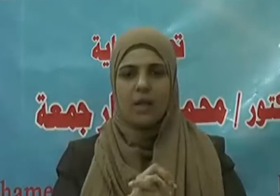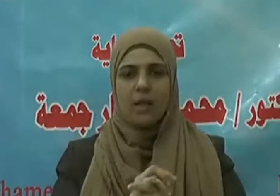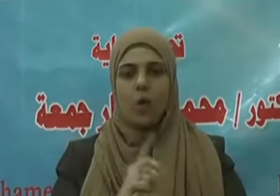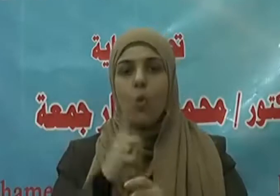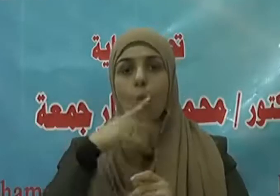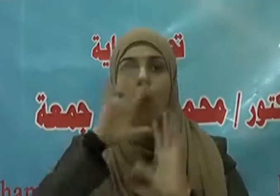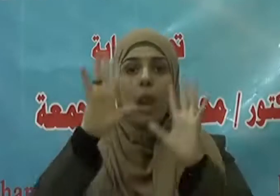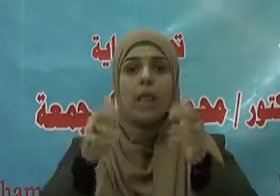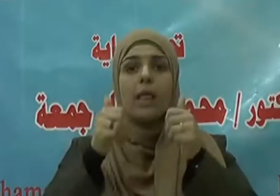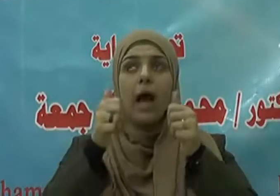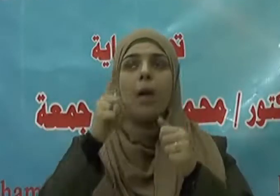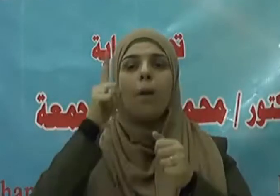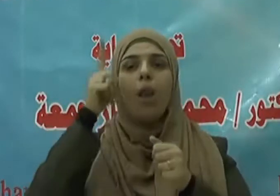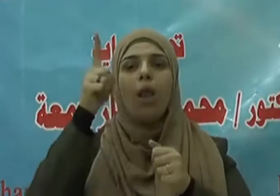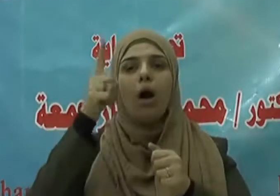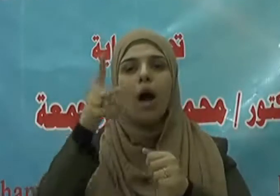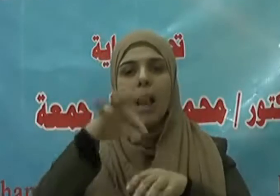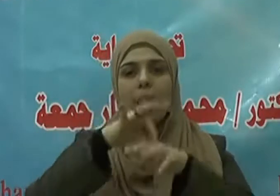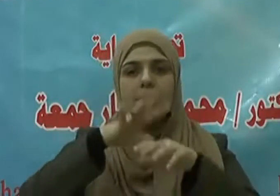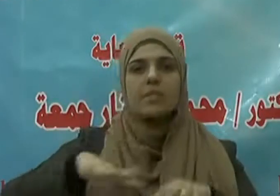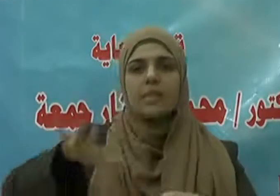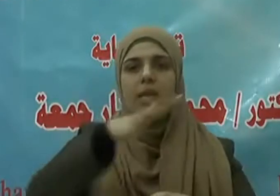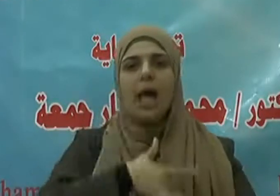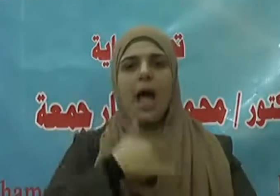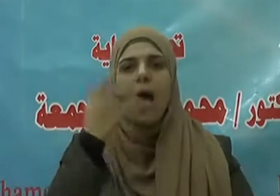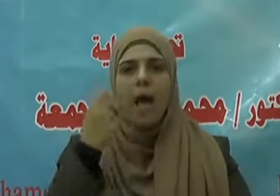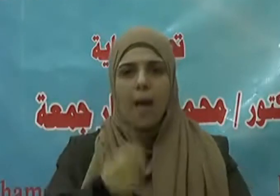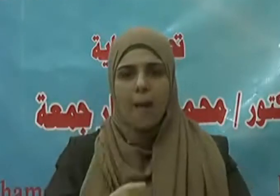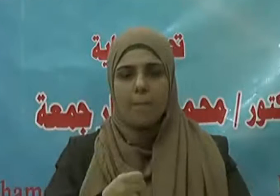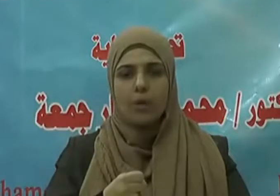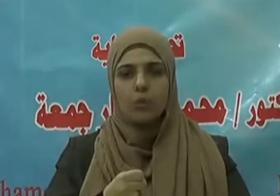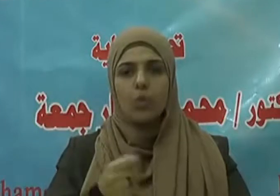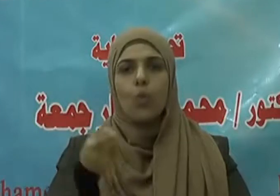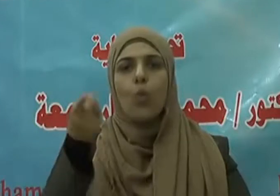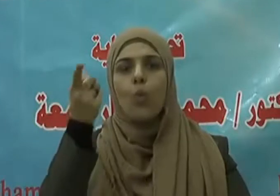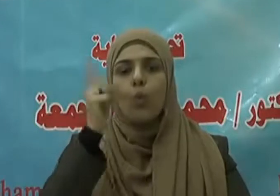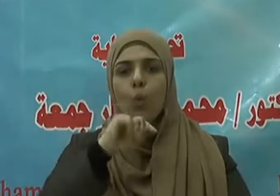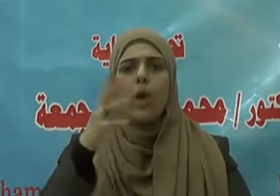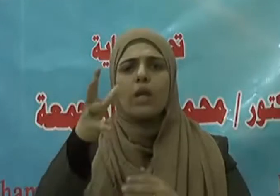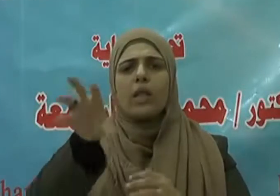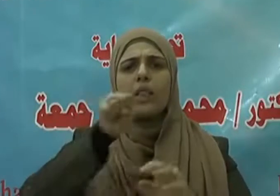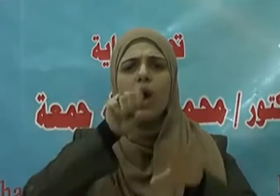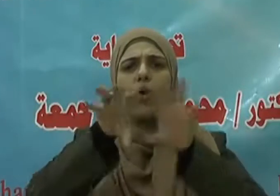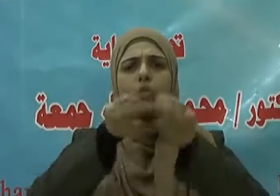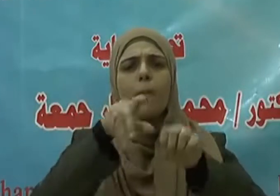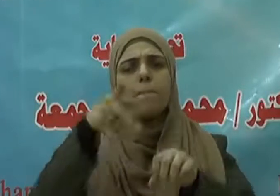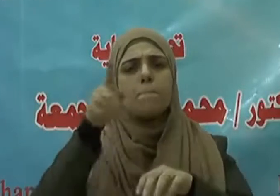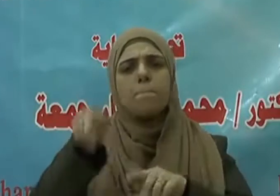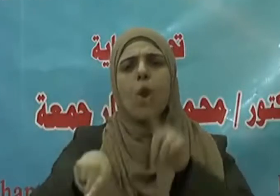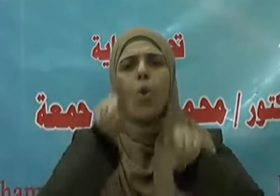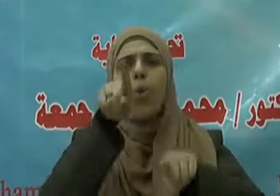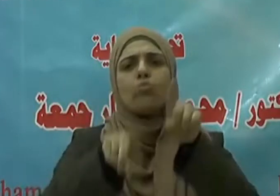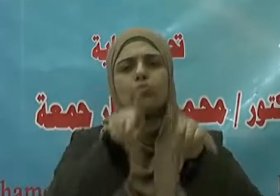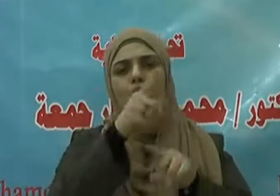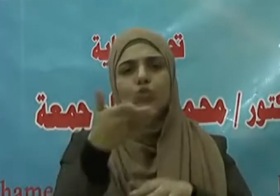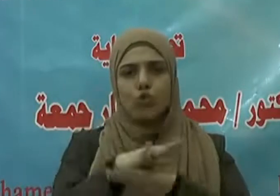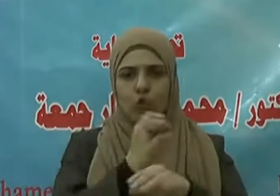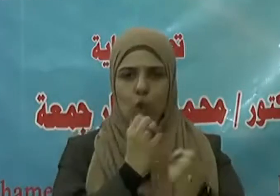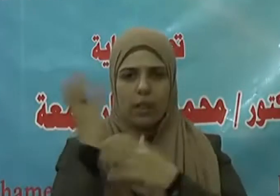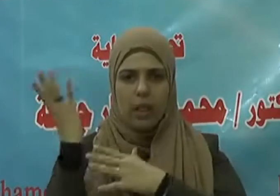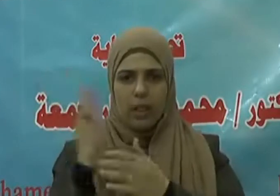ممن بذل روحه من أجل وطنه فينال مرتبة الشهادة وهي